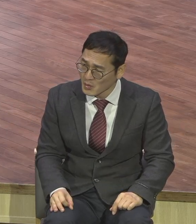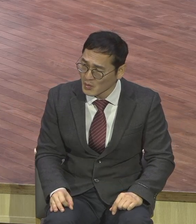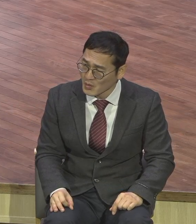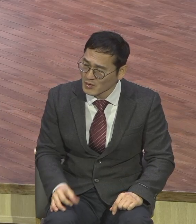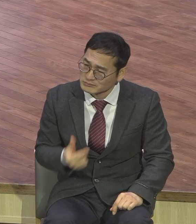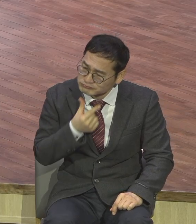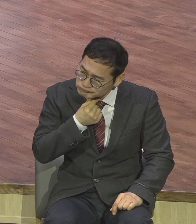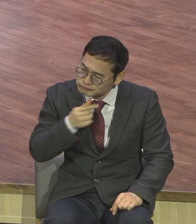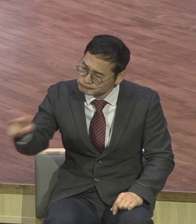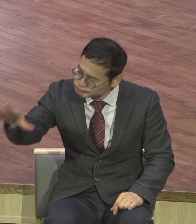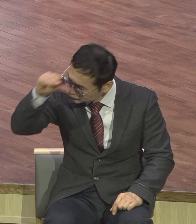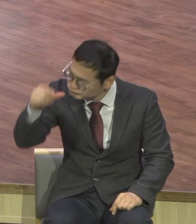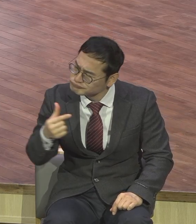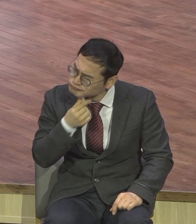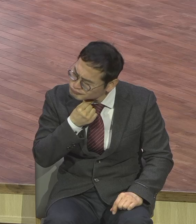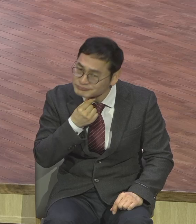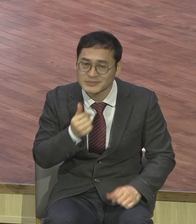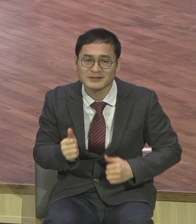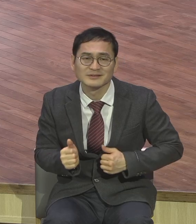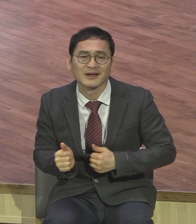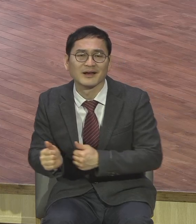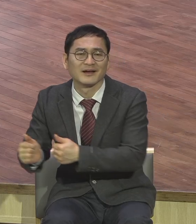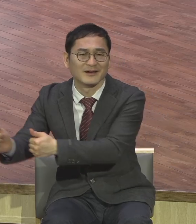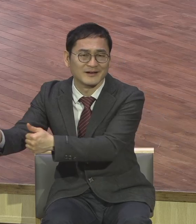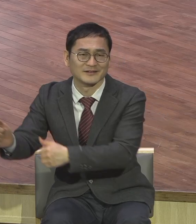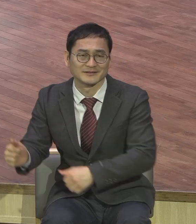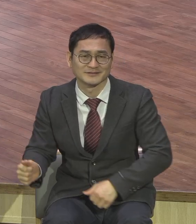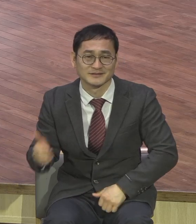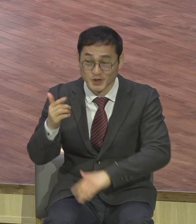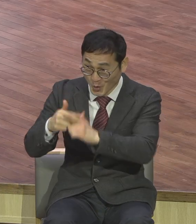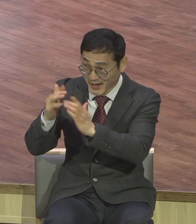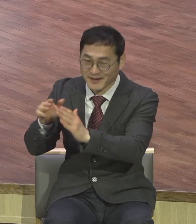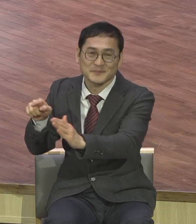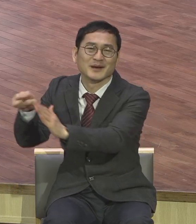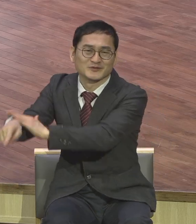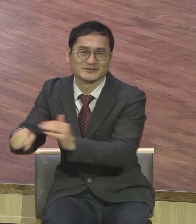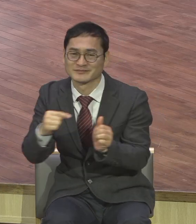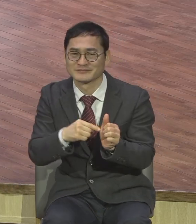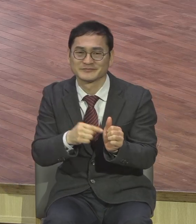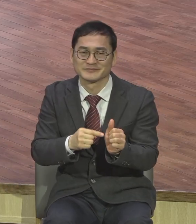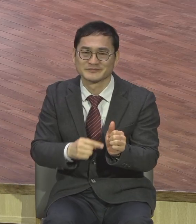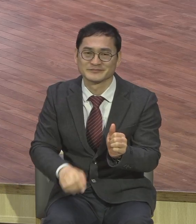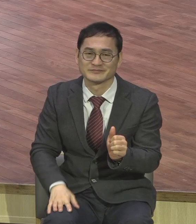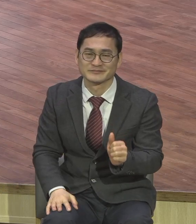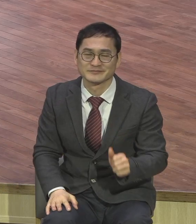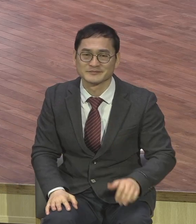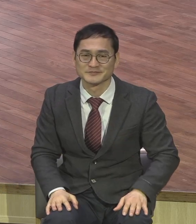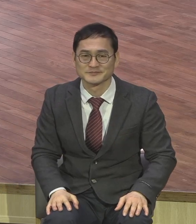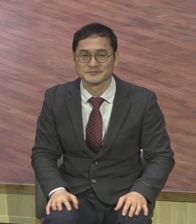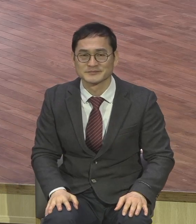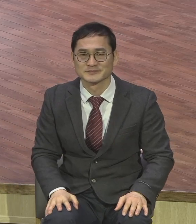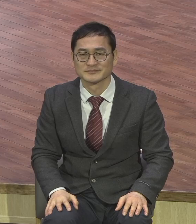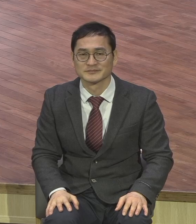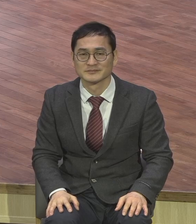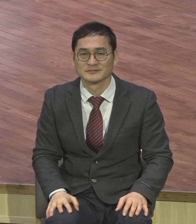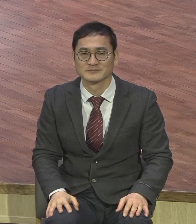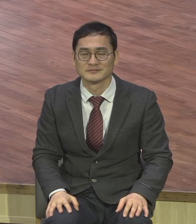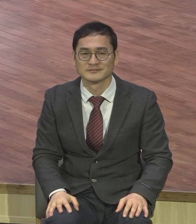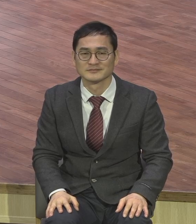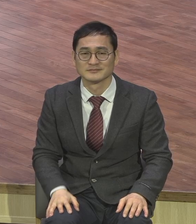차다 온 거예요 차다가 차다 왔다는 거예요 행복해 보이는 그 모습 예수 향기 바래진 그거예요